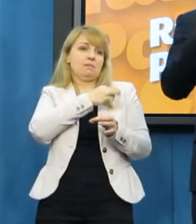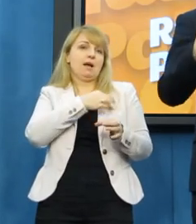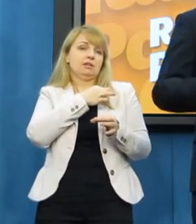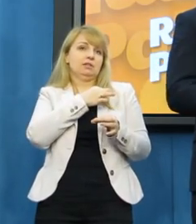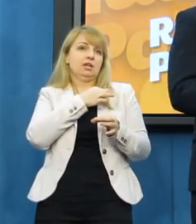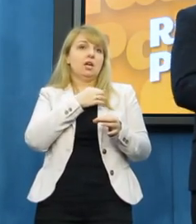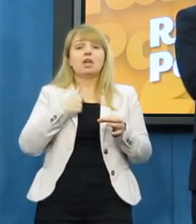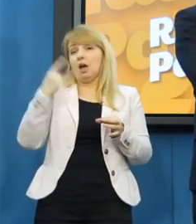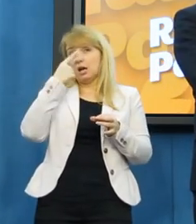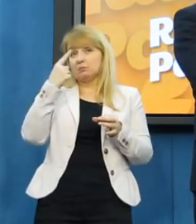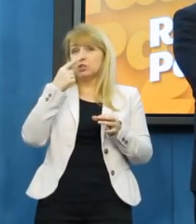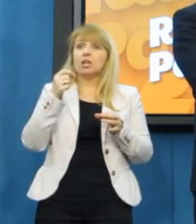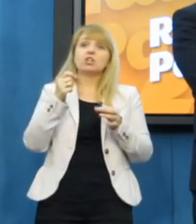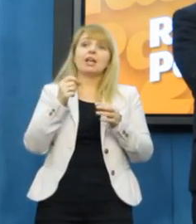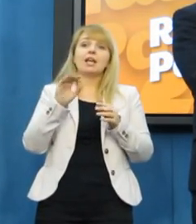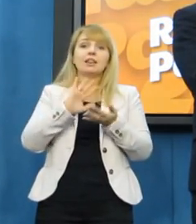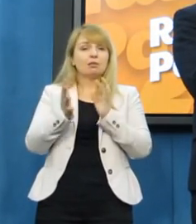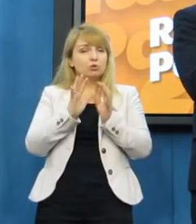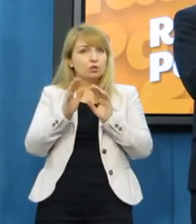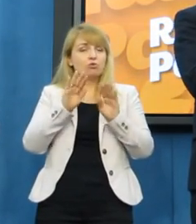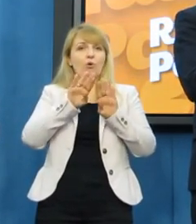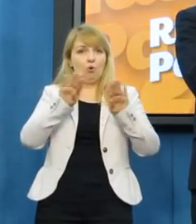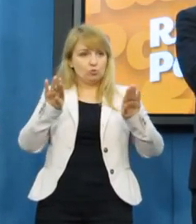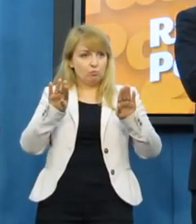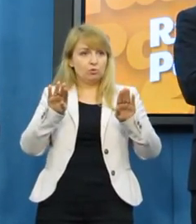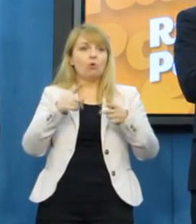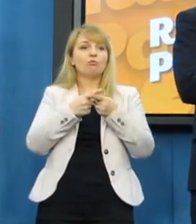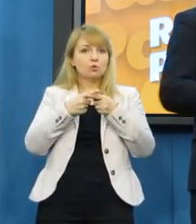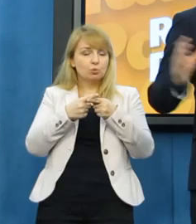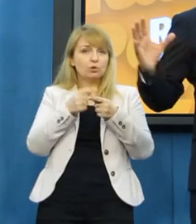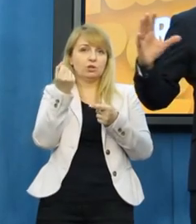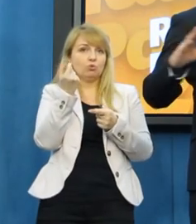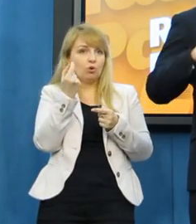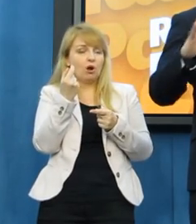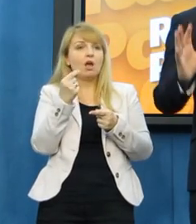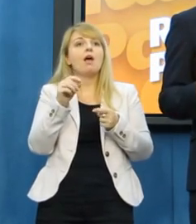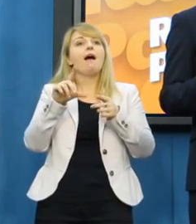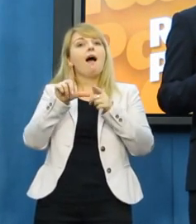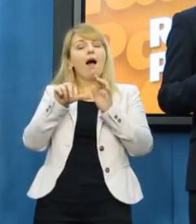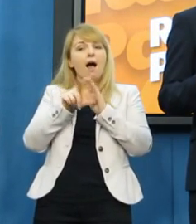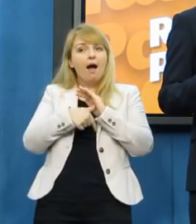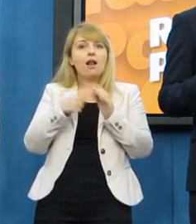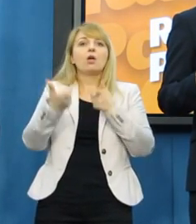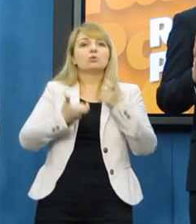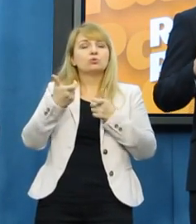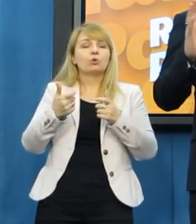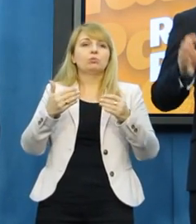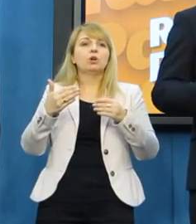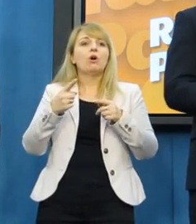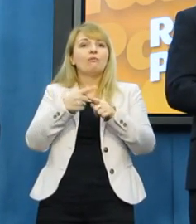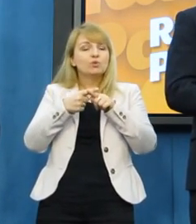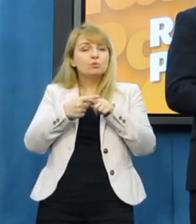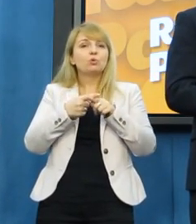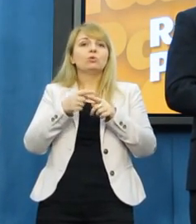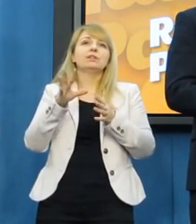ten projekt, przynajmniej na razie listę Europarlamentu, niech stworzy taką platformę, że przy jakichś negocjacjach, które są konieczne, co do